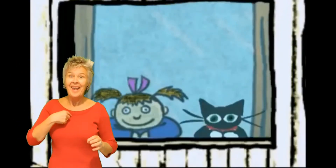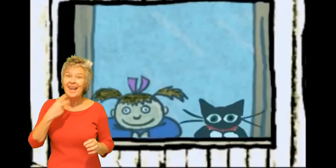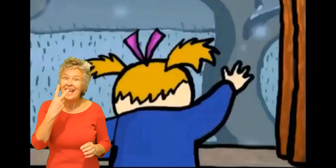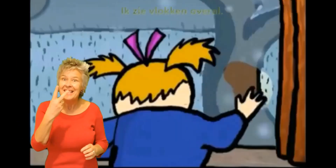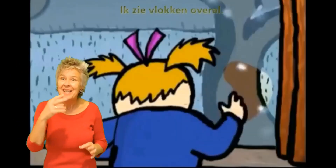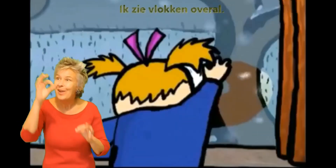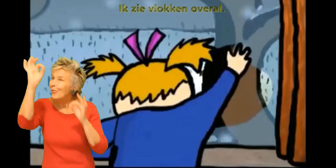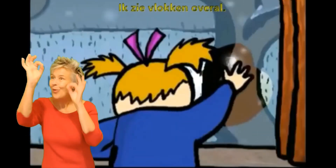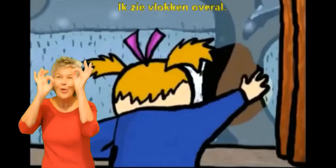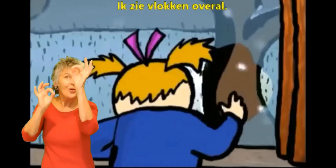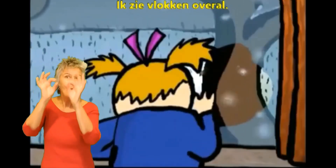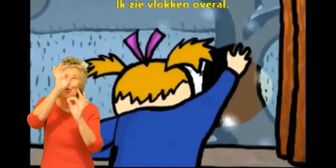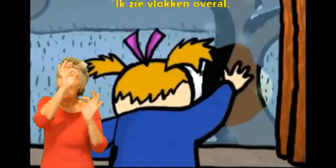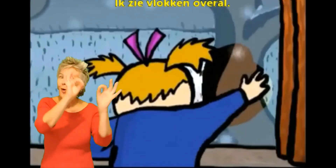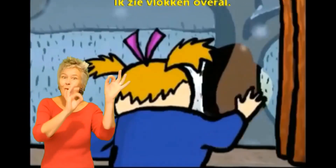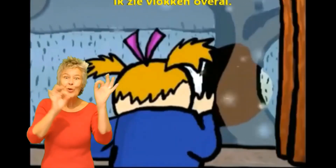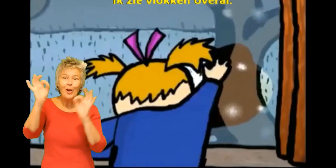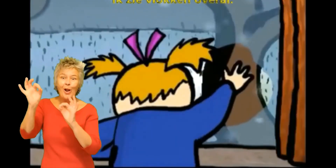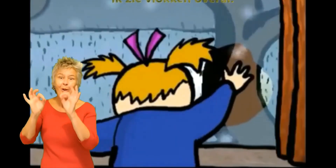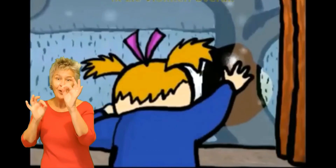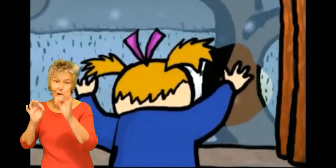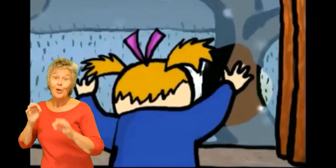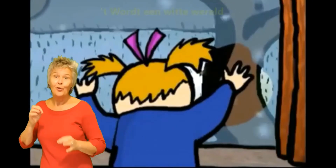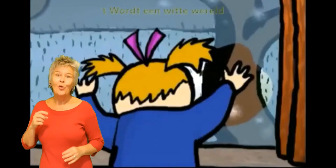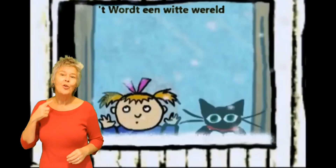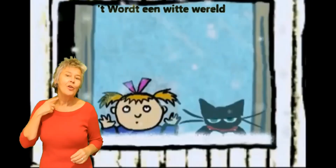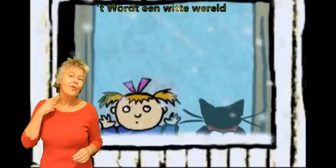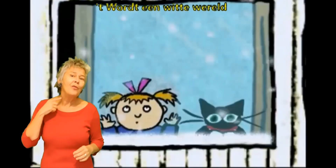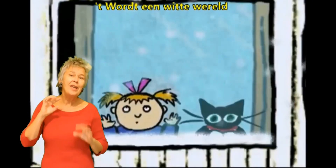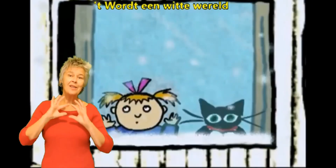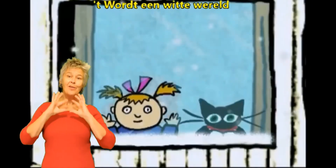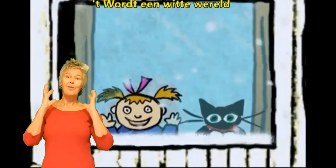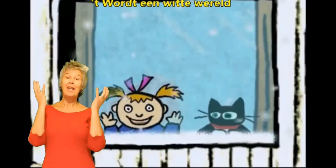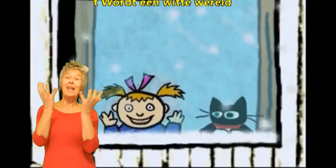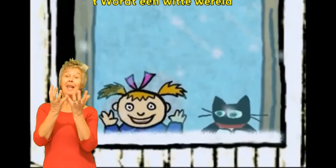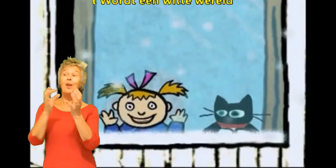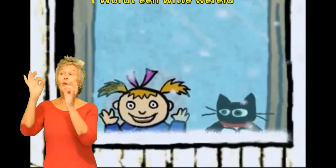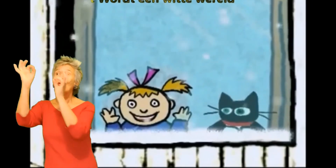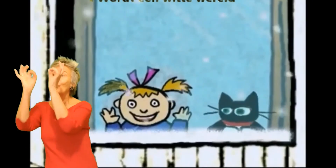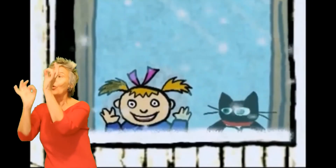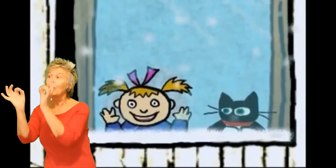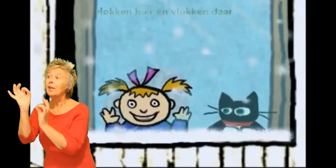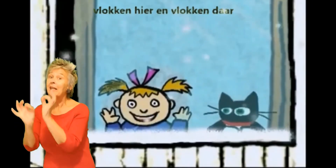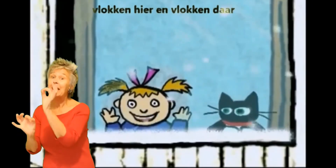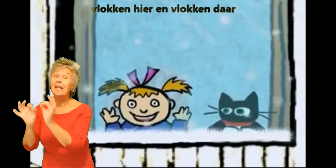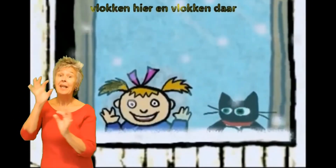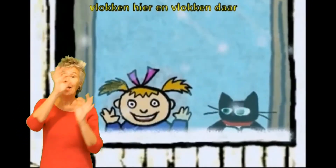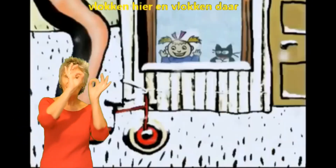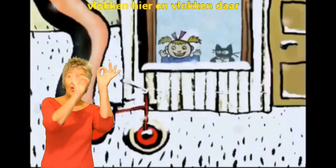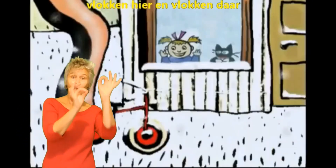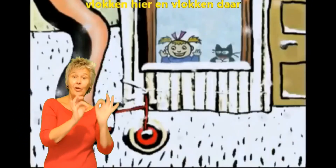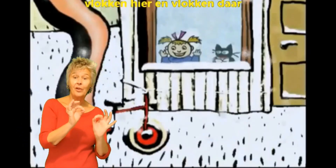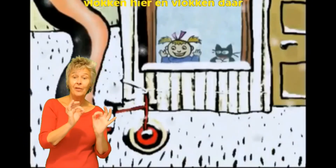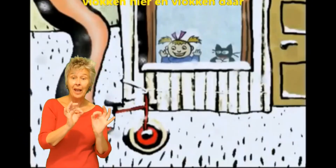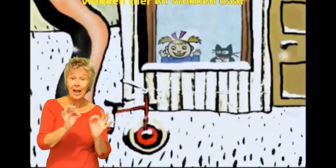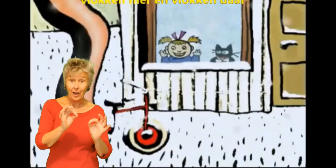Ik zie vlokken overal Het wordt een witte wereld Vlokken hier en vlokken daar